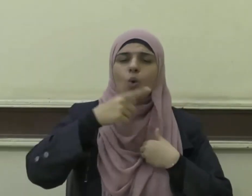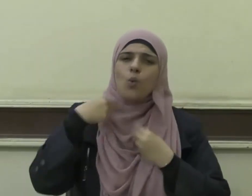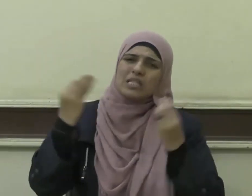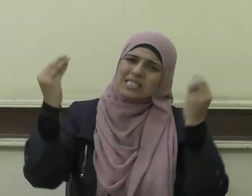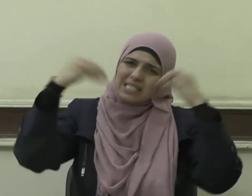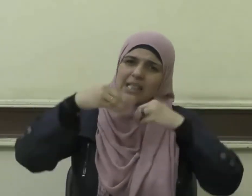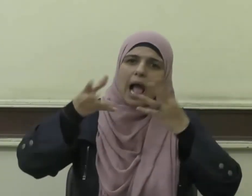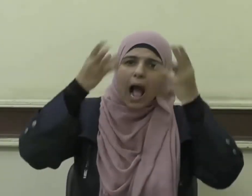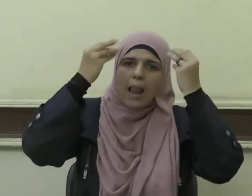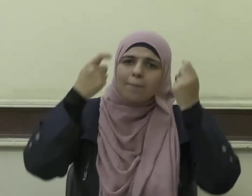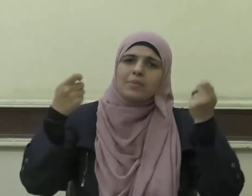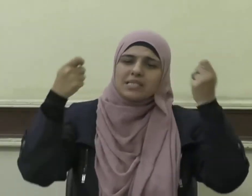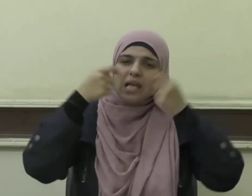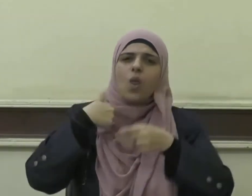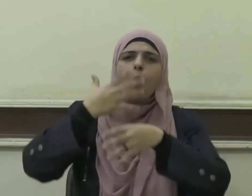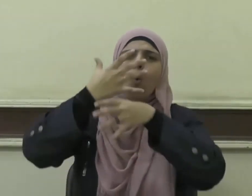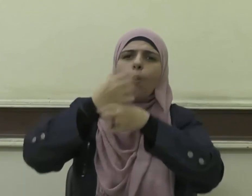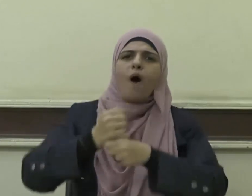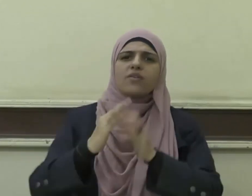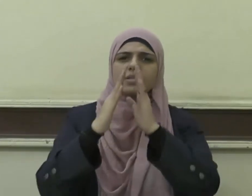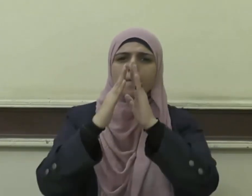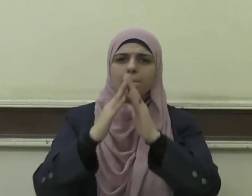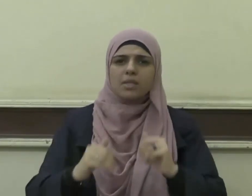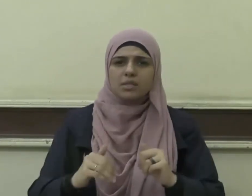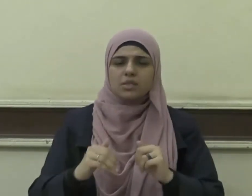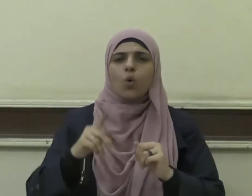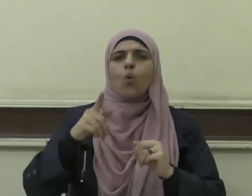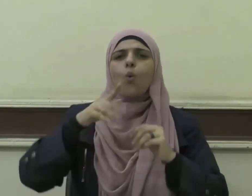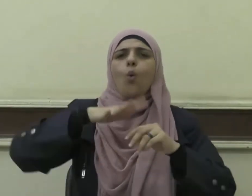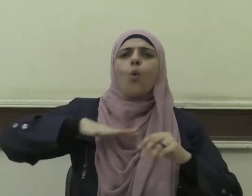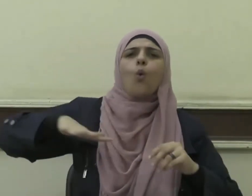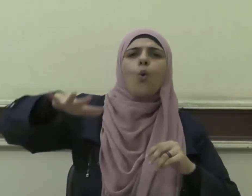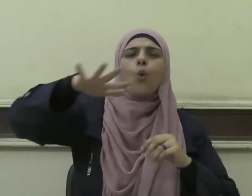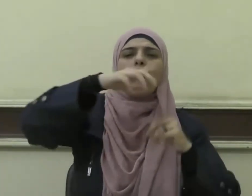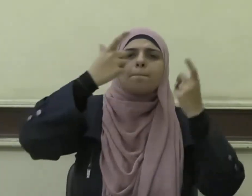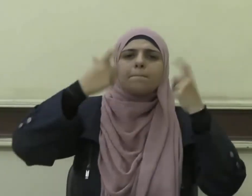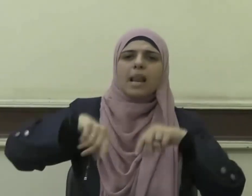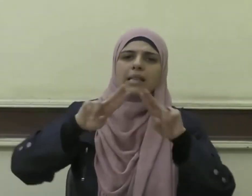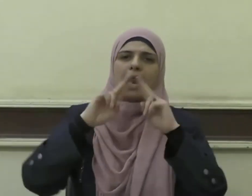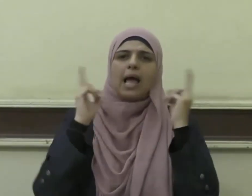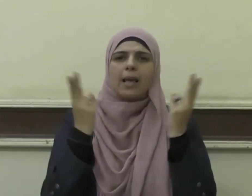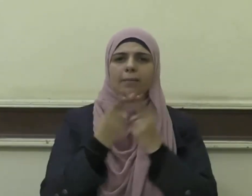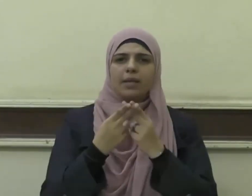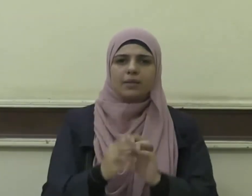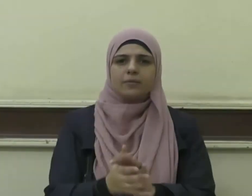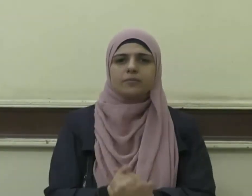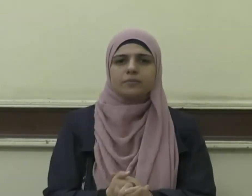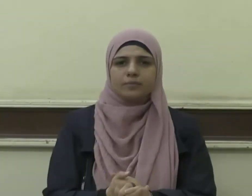علمًا واحفظ مصرنا وسائر بلاد العالمين اشتركوا